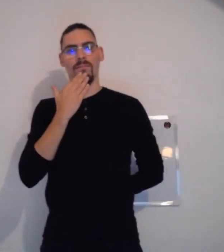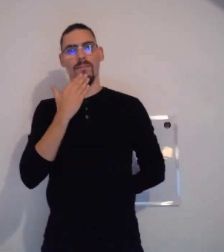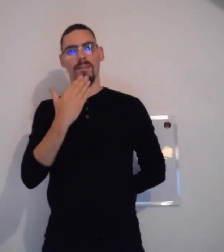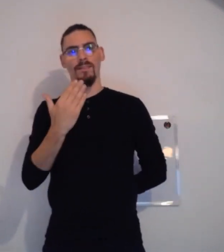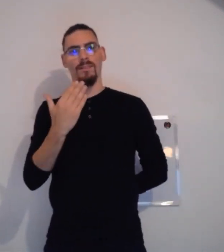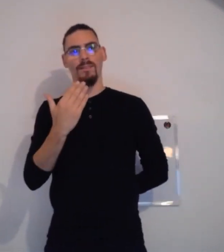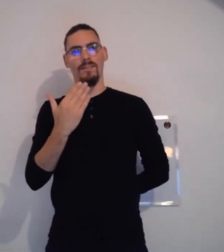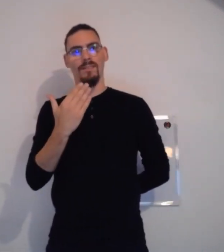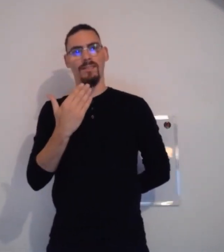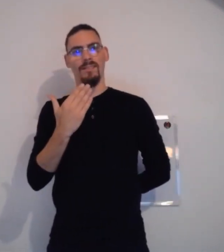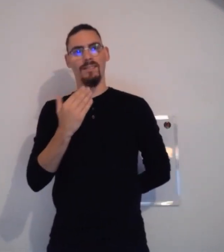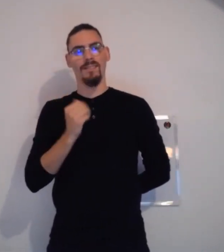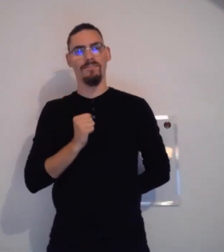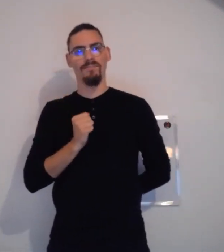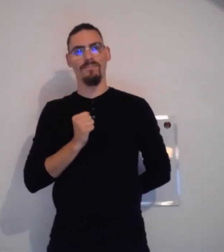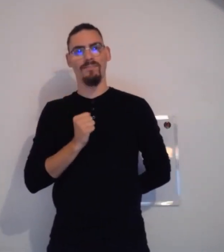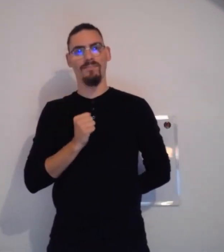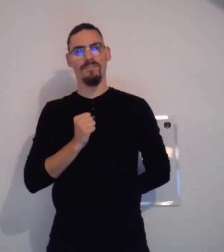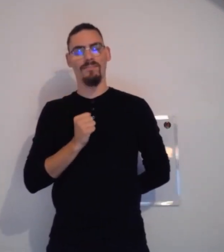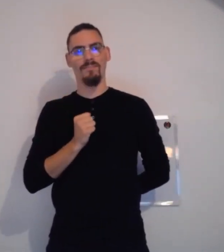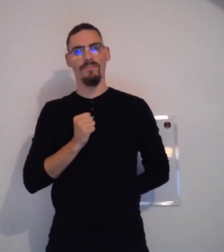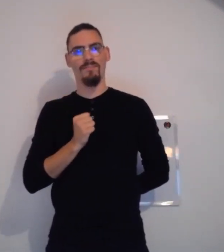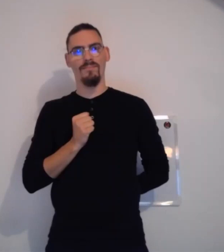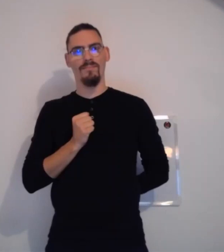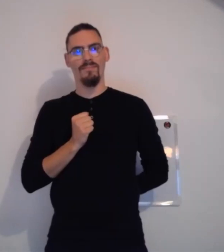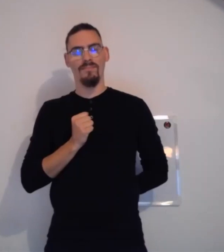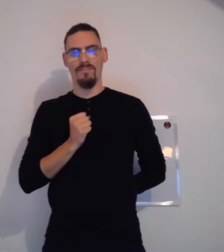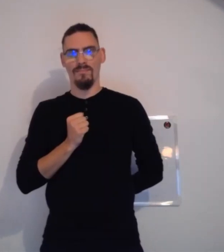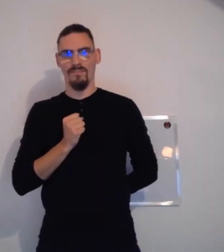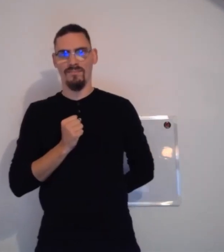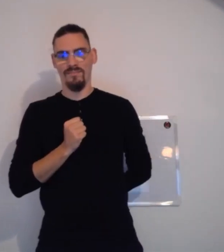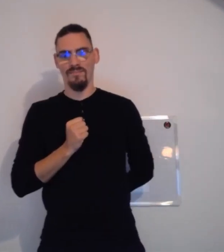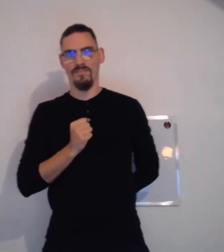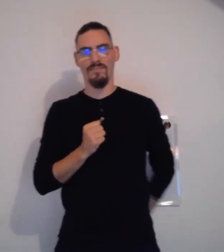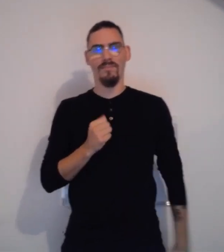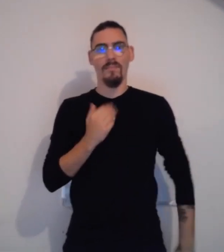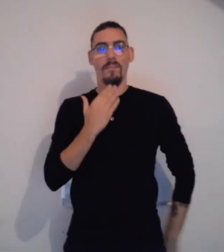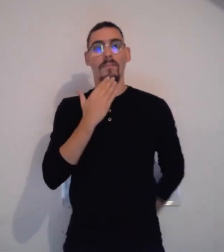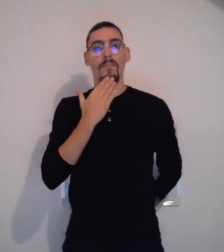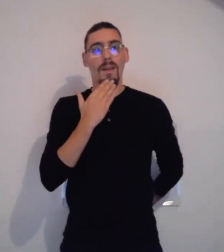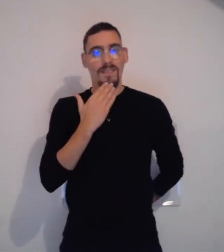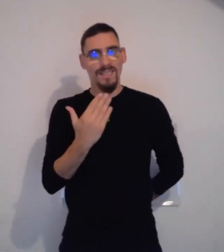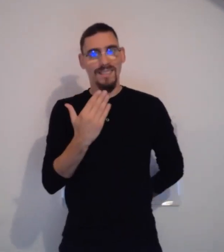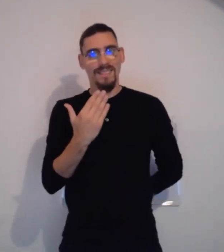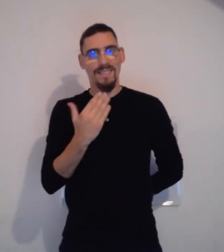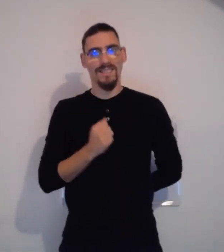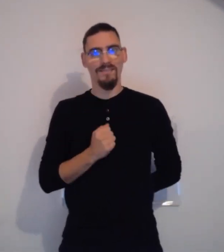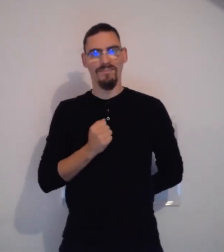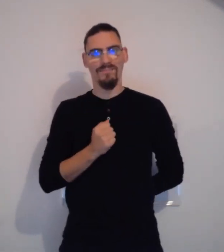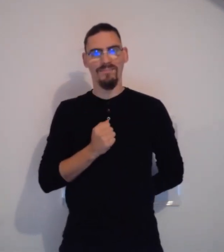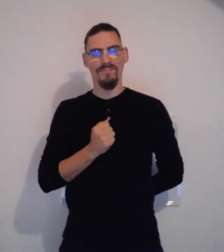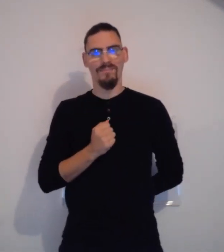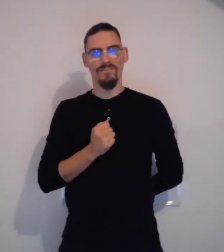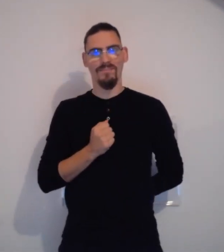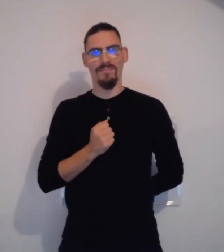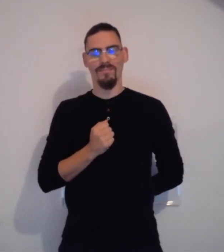« bonjour ». « Merci ». « Merci se fait dans l'expression « merci